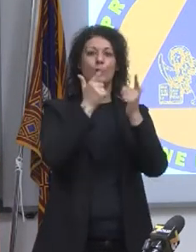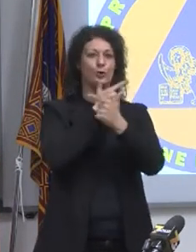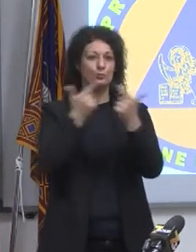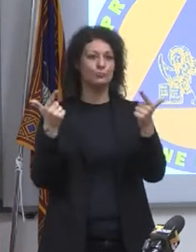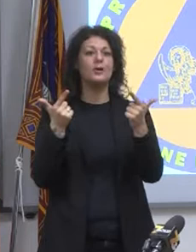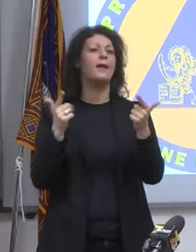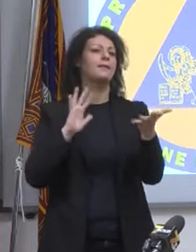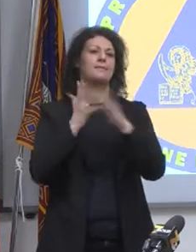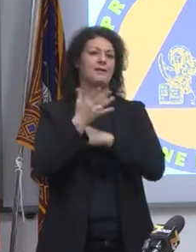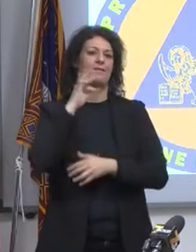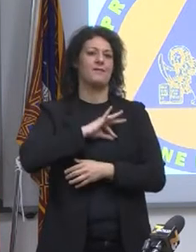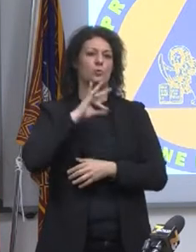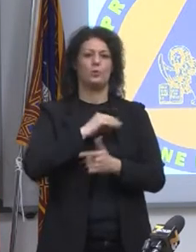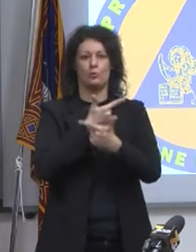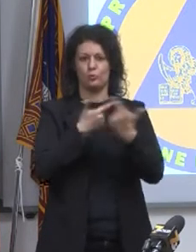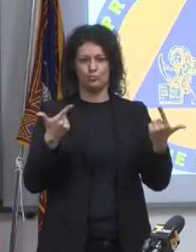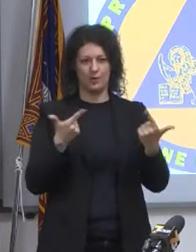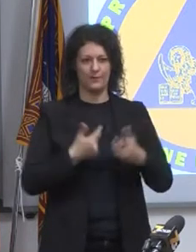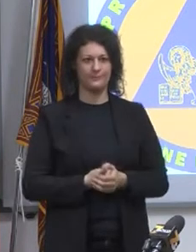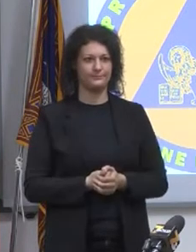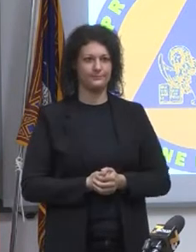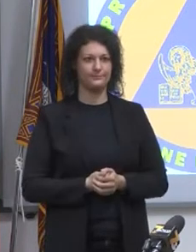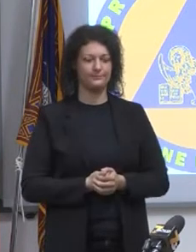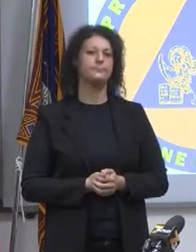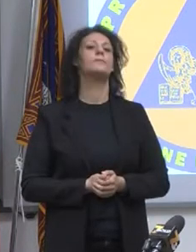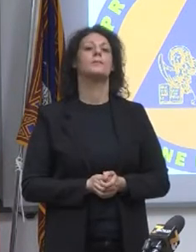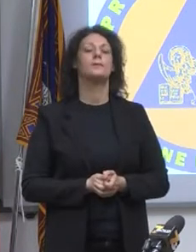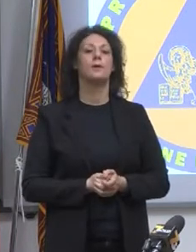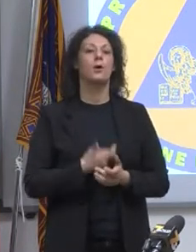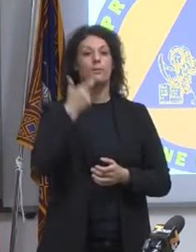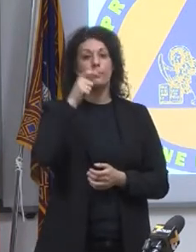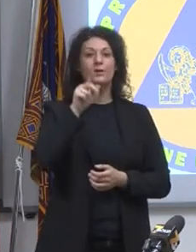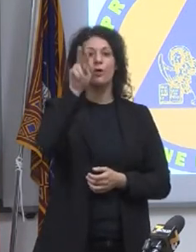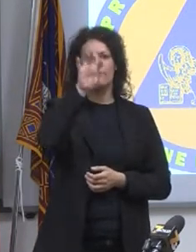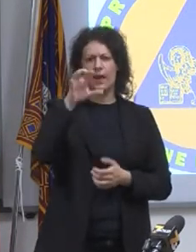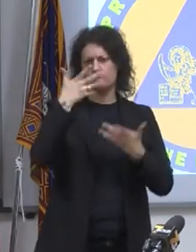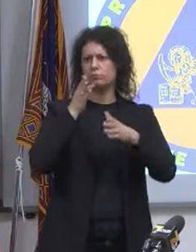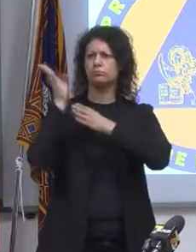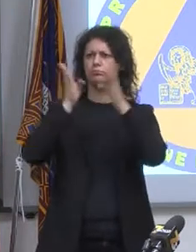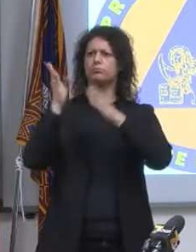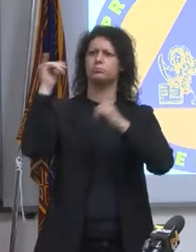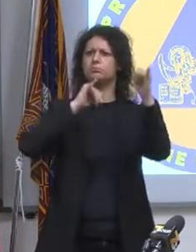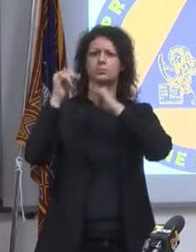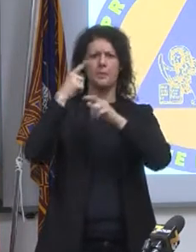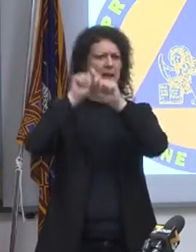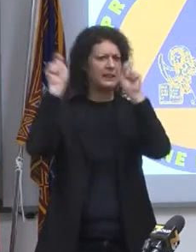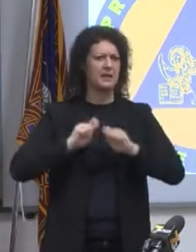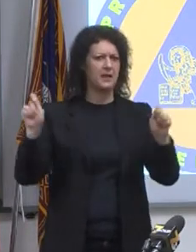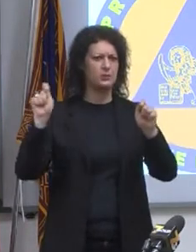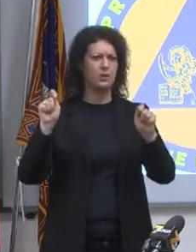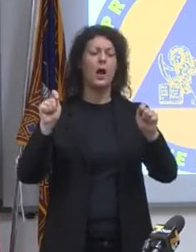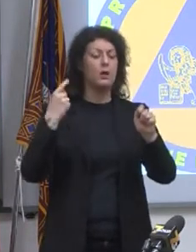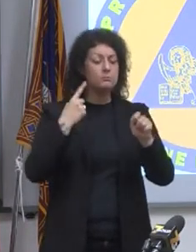fattura. Diciamolo fino in fondo. Noi siamo una comunità che ha internazionalizzato moltissimo. Per cui è fondamentale che si metta a mano ai